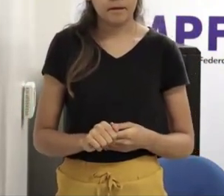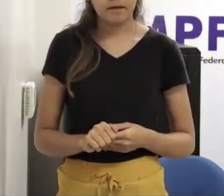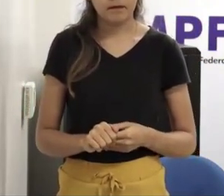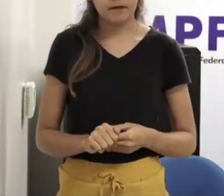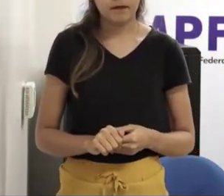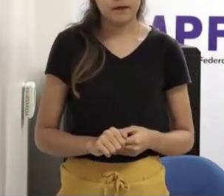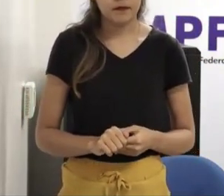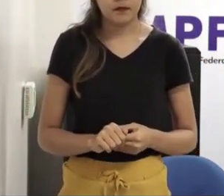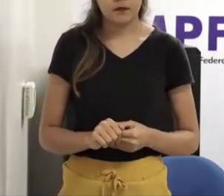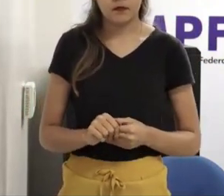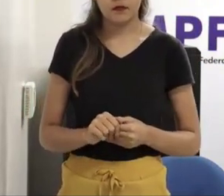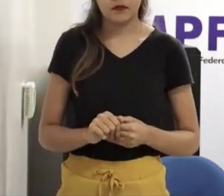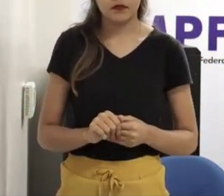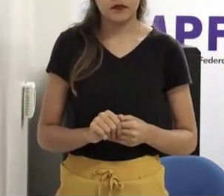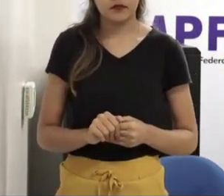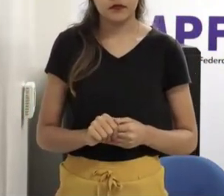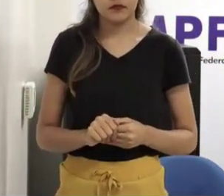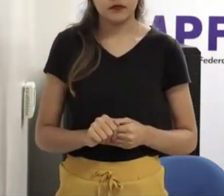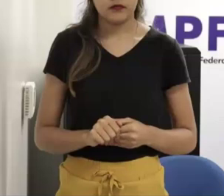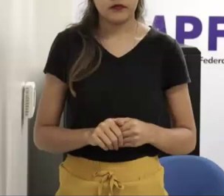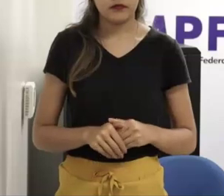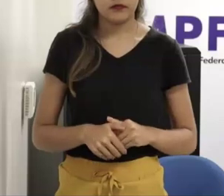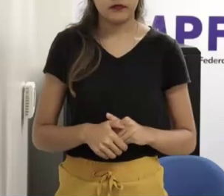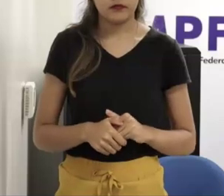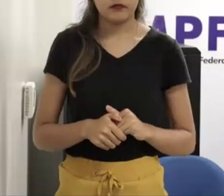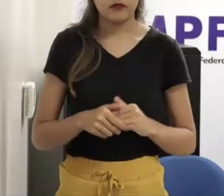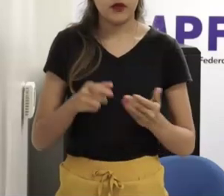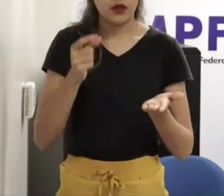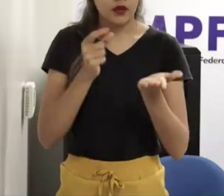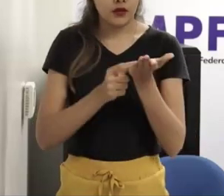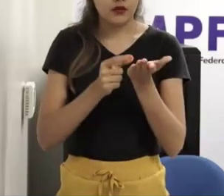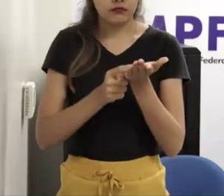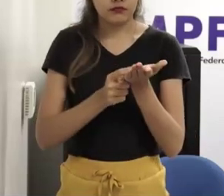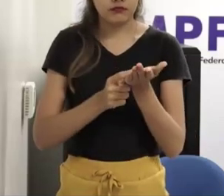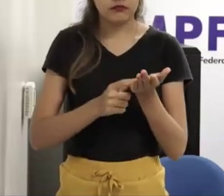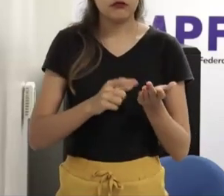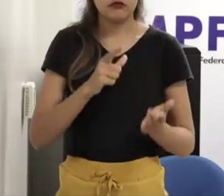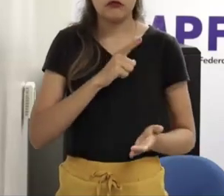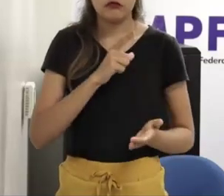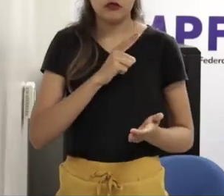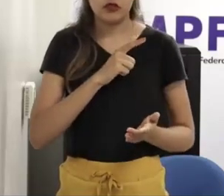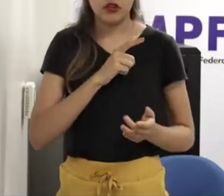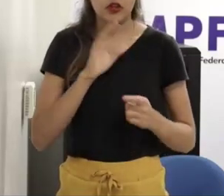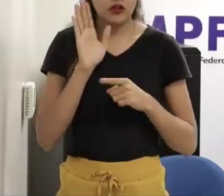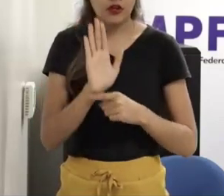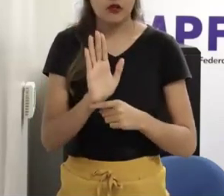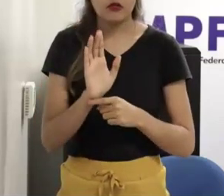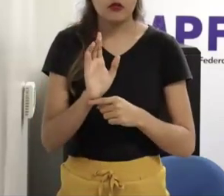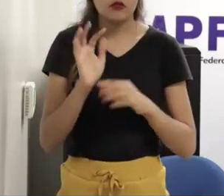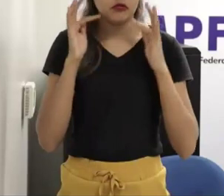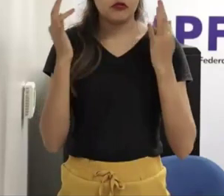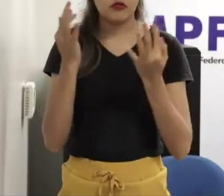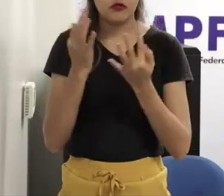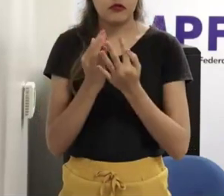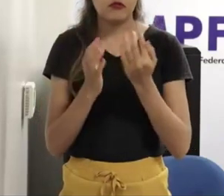a Google, por exemplo, tem um programa que é o Family Link, ele bloqueia as coisas, você consegue bloquear sites, faz sites por